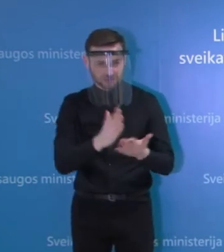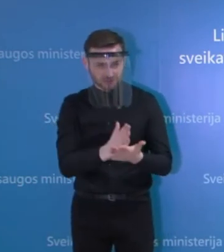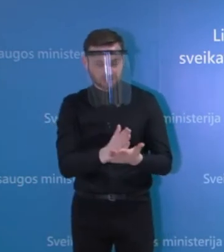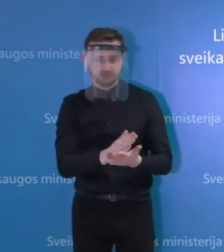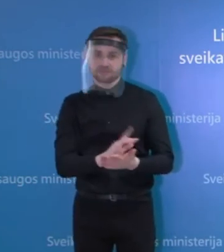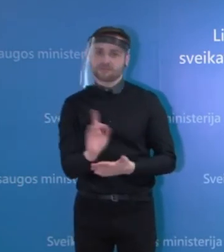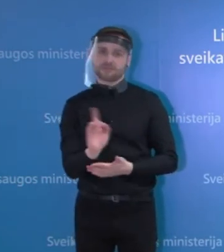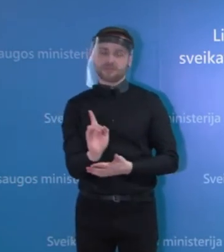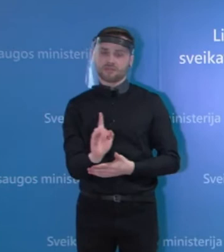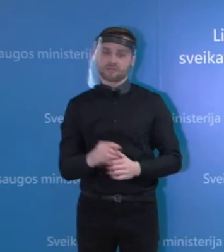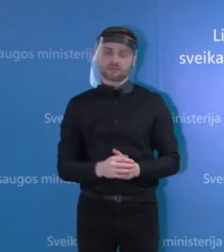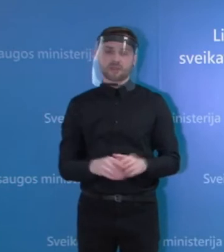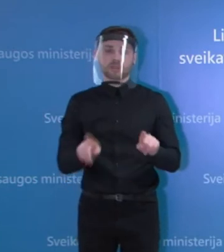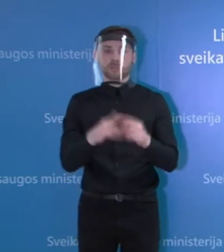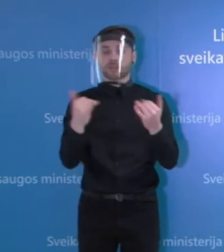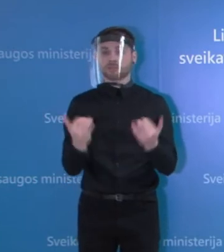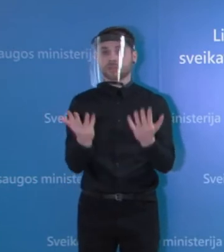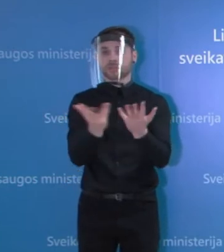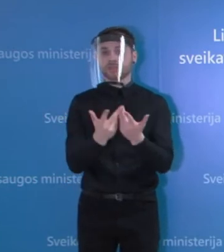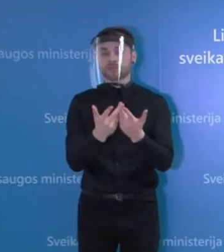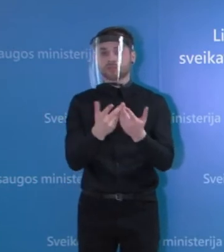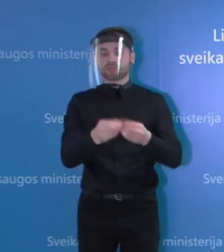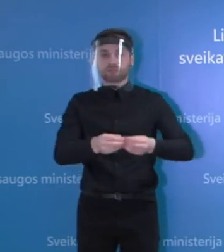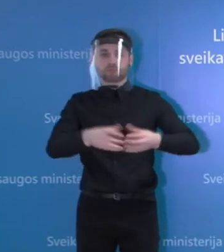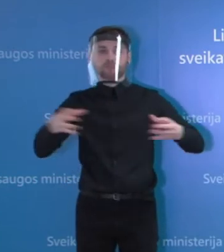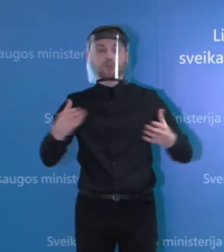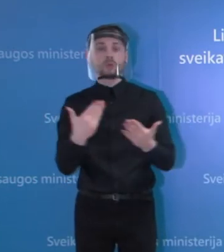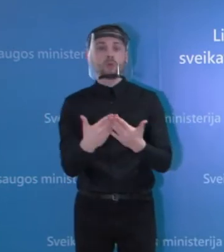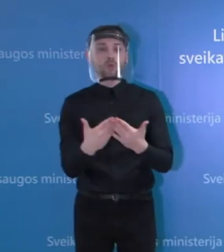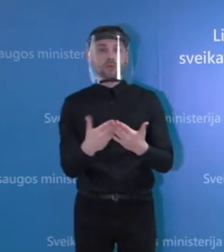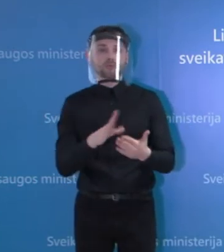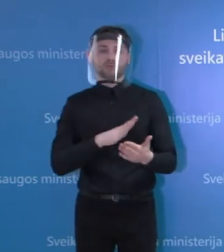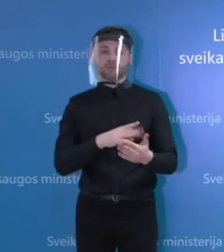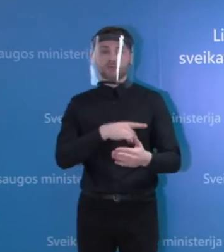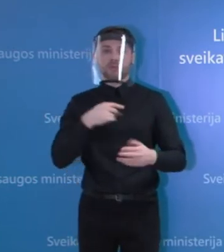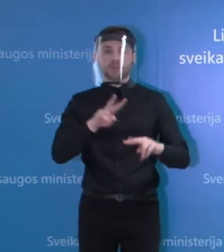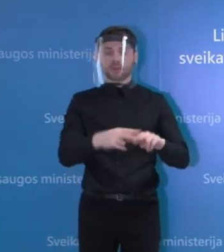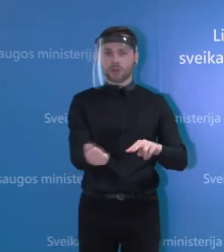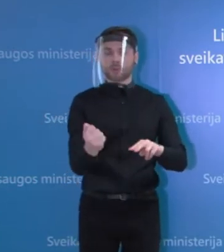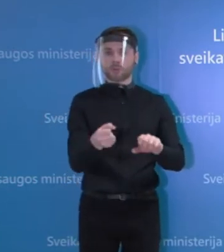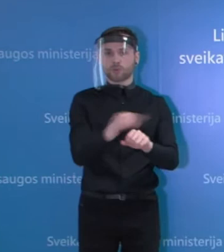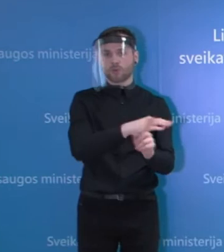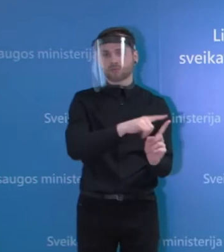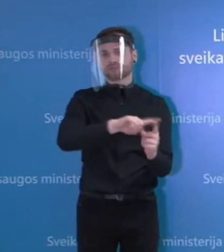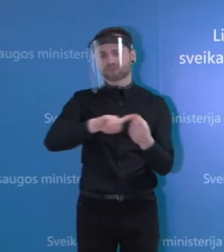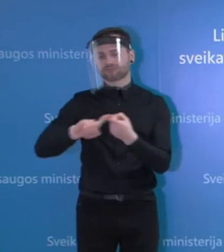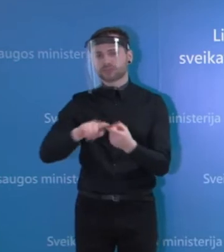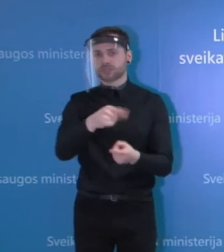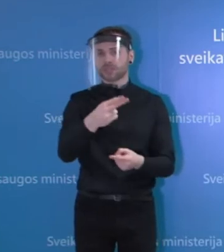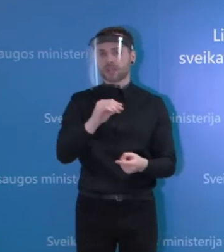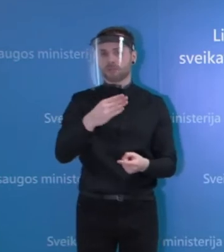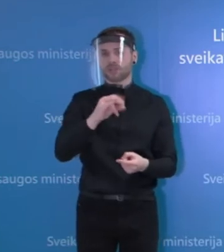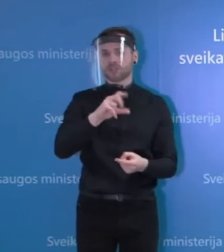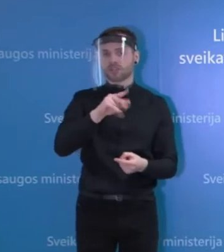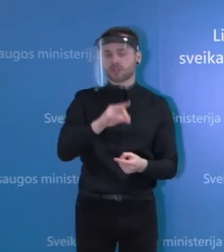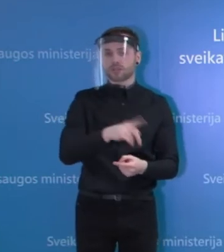tas skaičius, kuris iššoka dėl to, kad yra nustatoma daug atvejų žydiniuose. Vat aš minėjau, nemenčinė, tai yra viena įmonė,